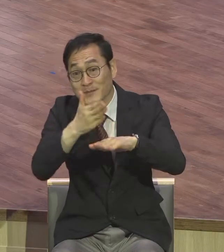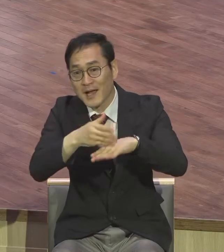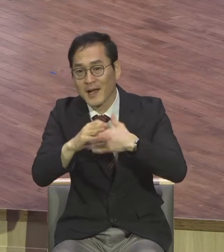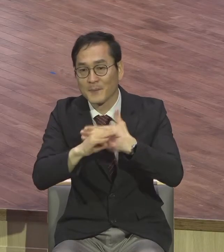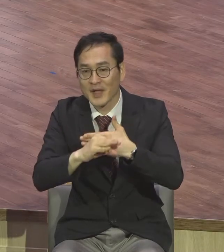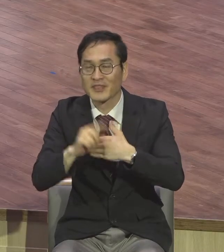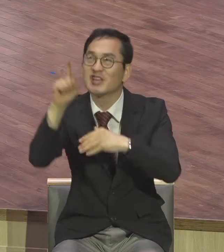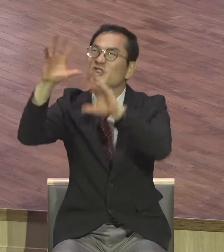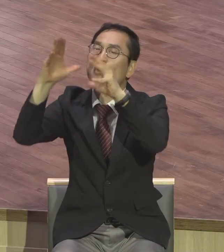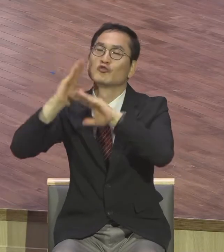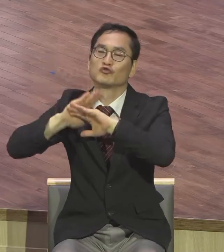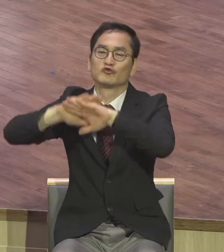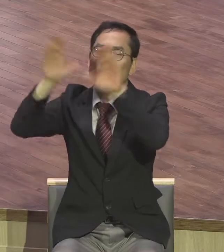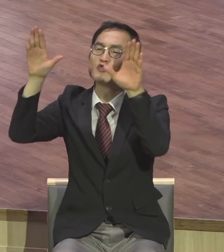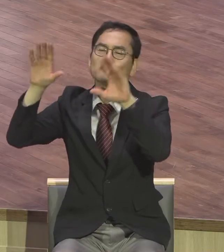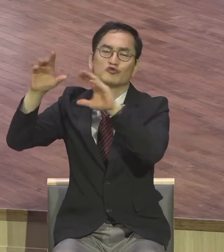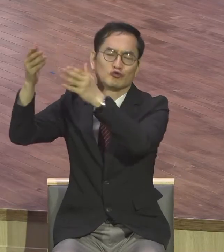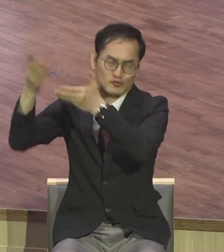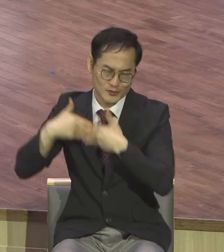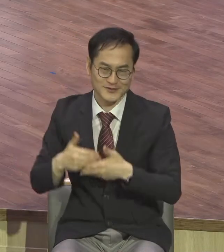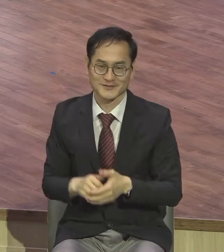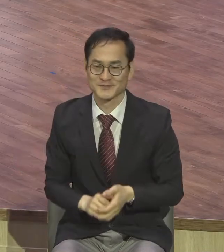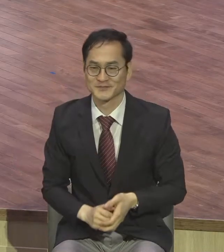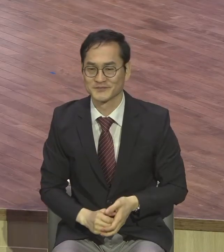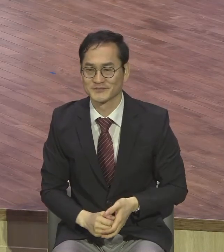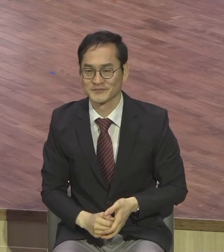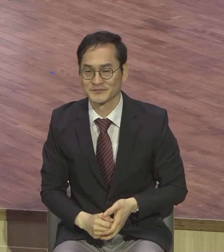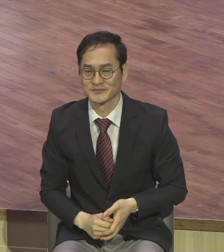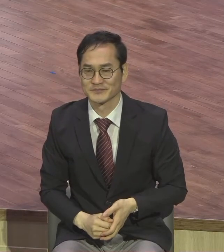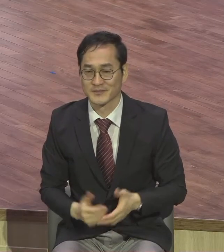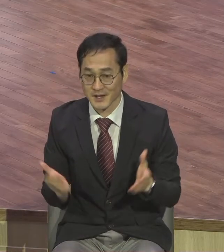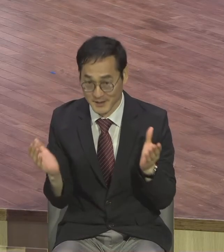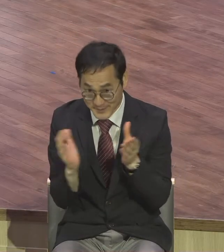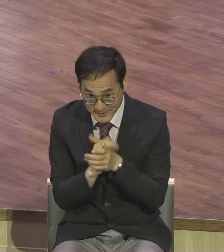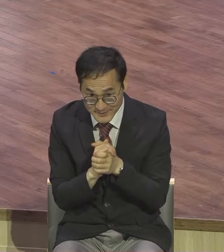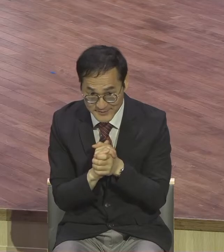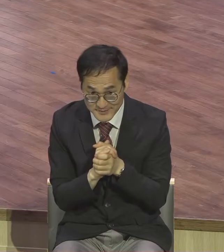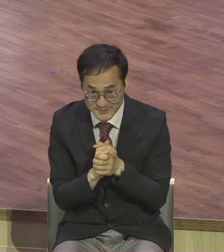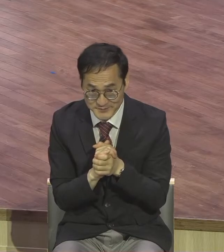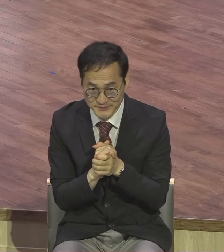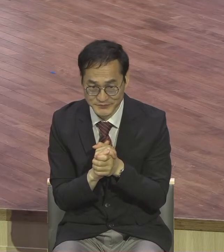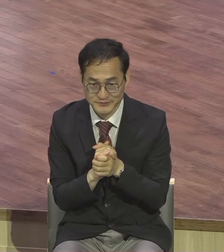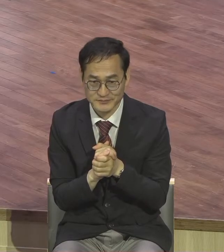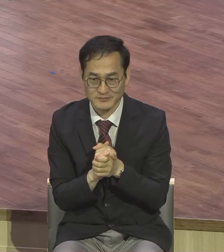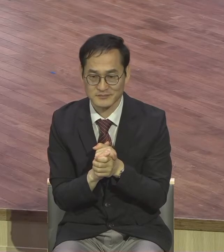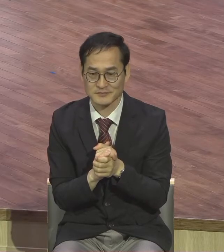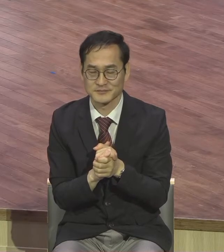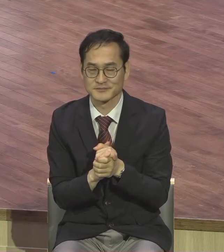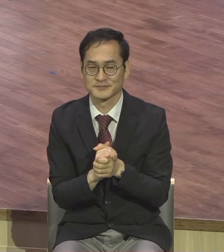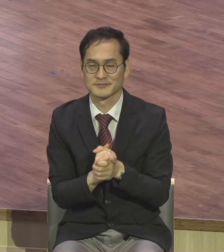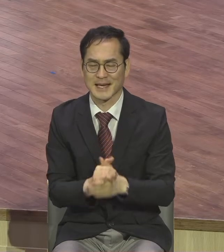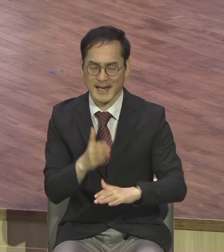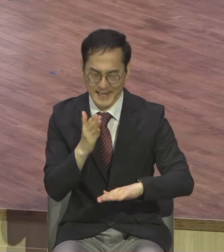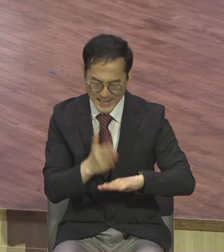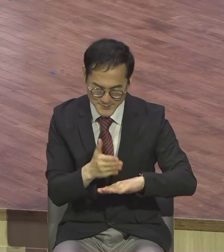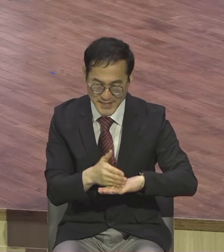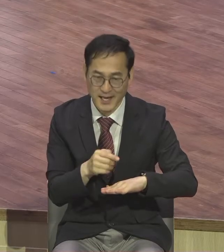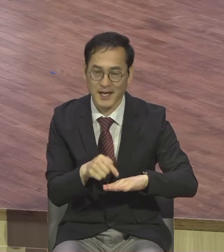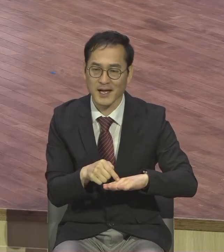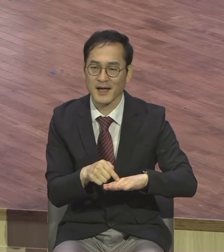천국을 주신다. 아멘입니까? 그만큼 감사하는요. 마치 펌퍼에